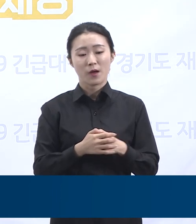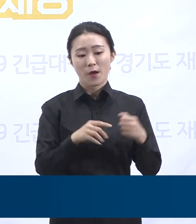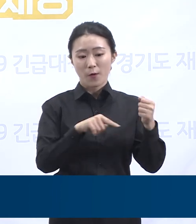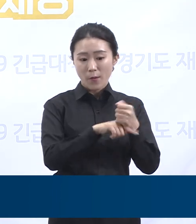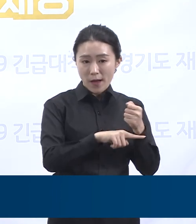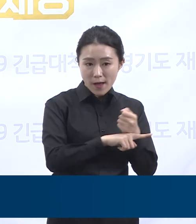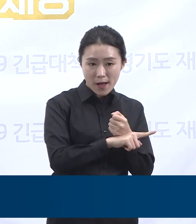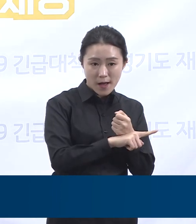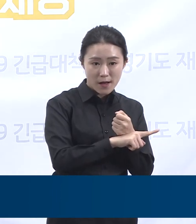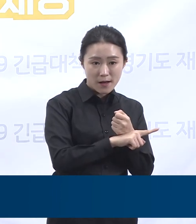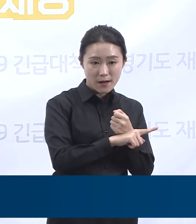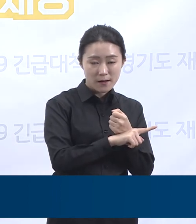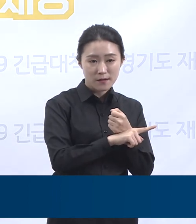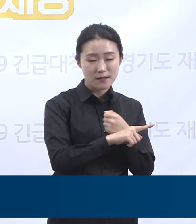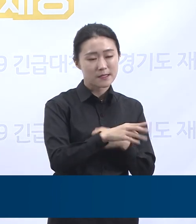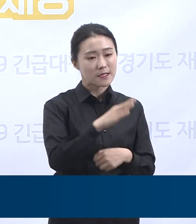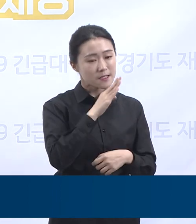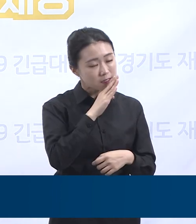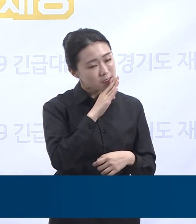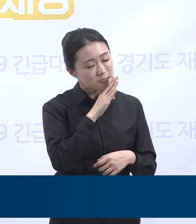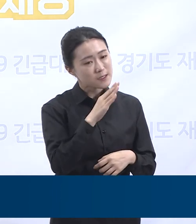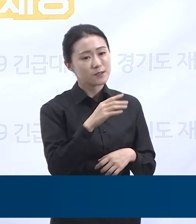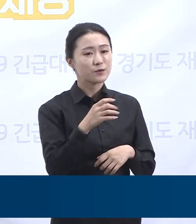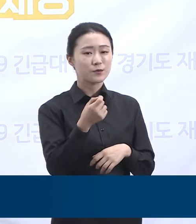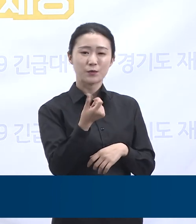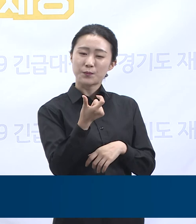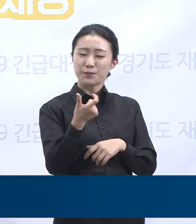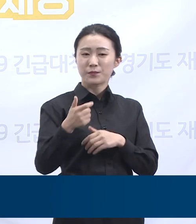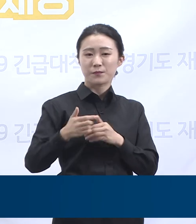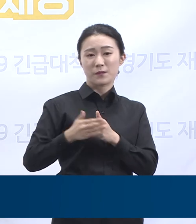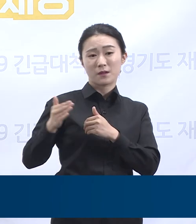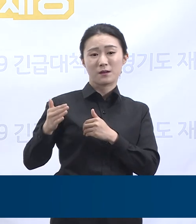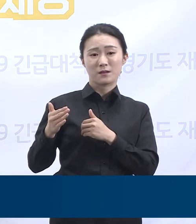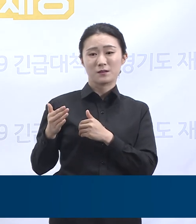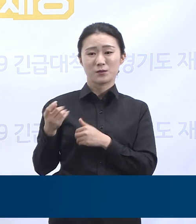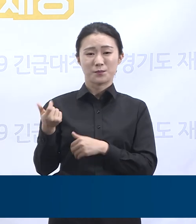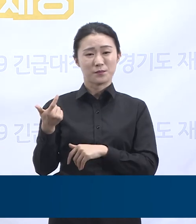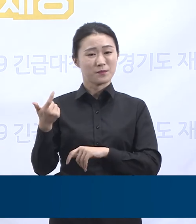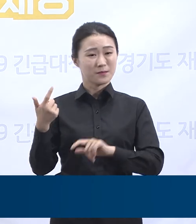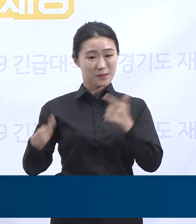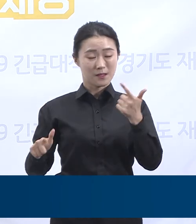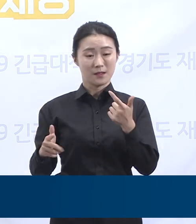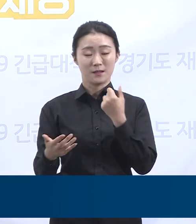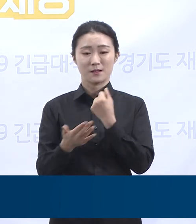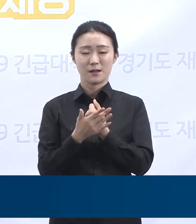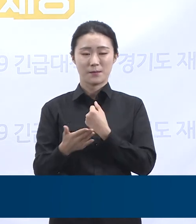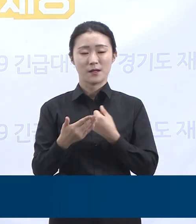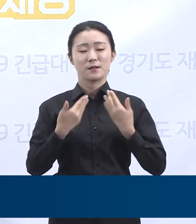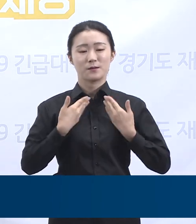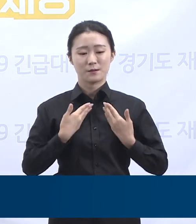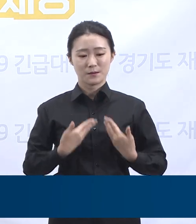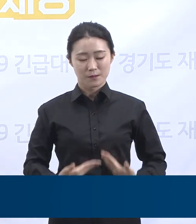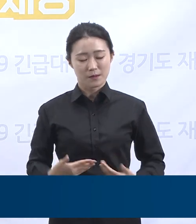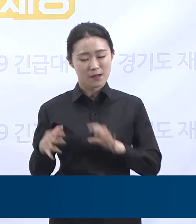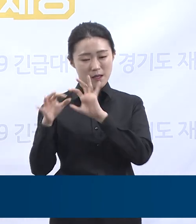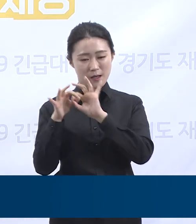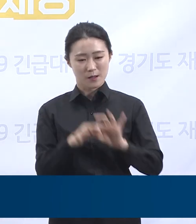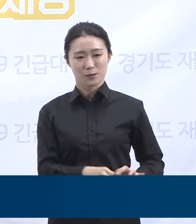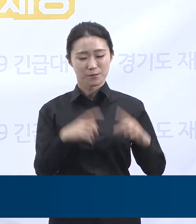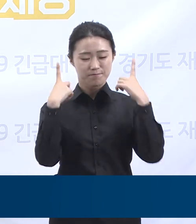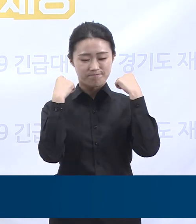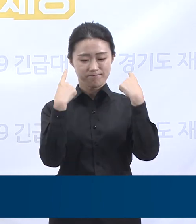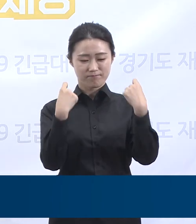일정 정도 거리가 있습니다. 그래서 차분한 마음으로 꾸준히 노력해야 됩니다. 우리는 모두 서로 연결되어